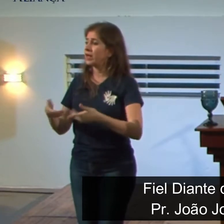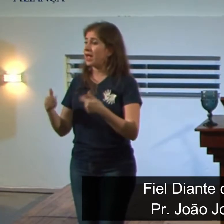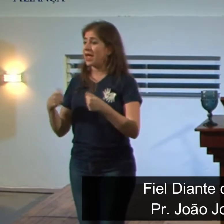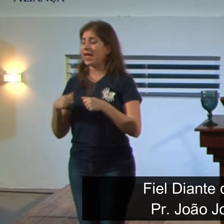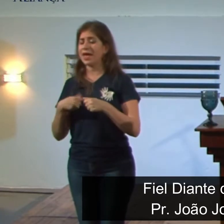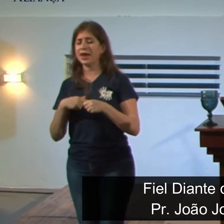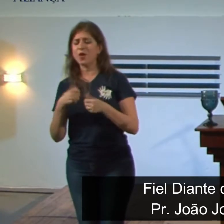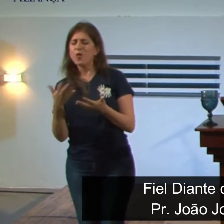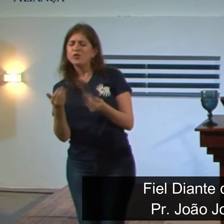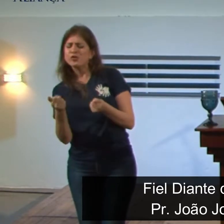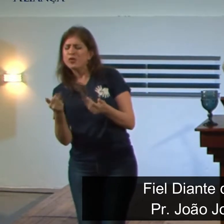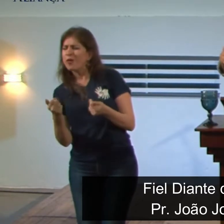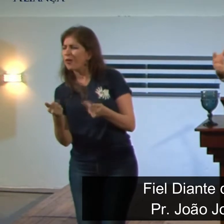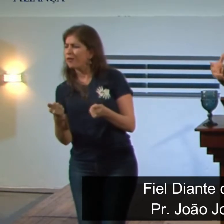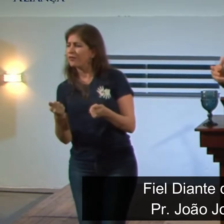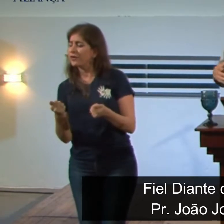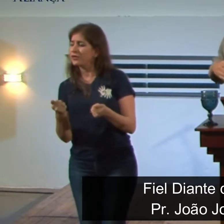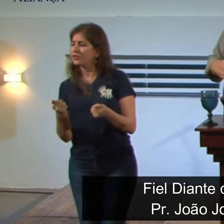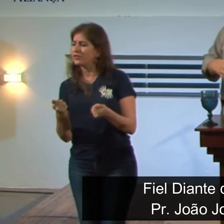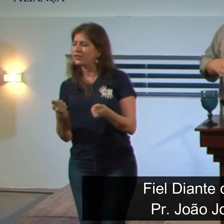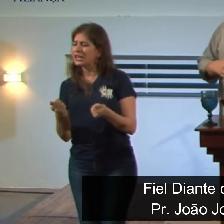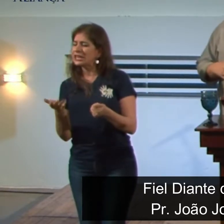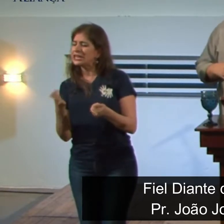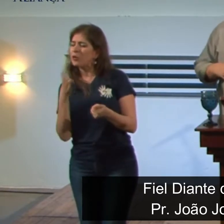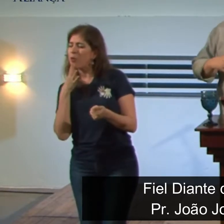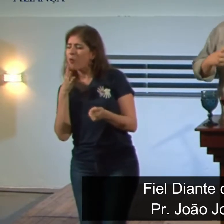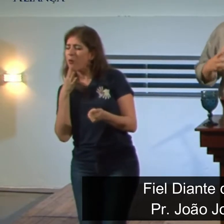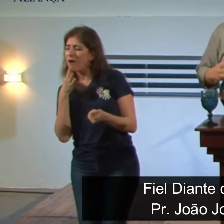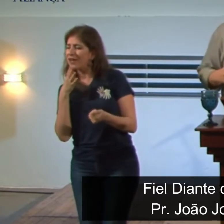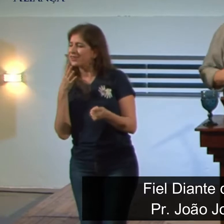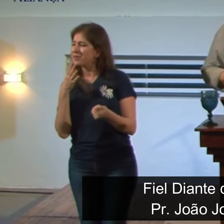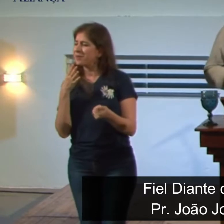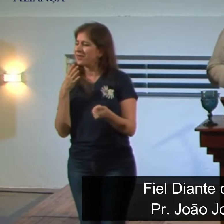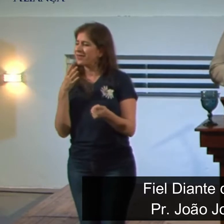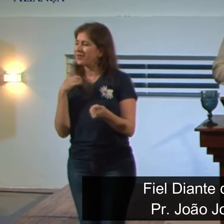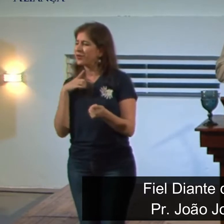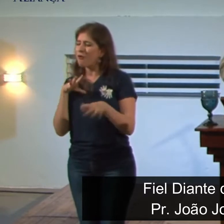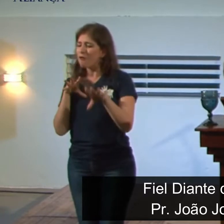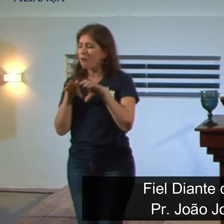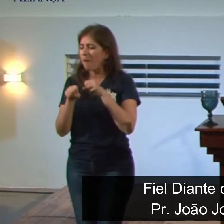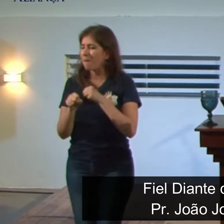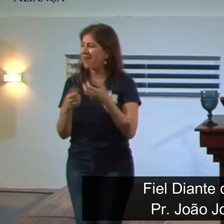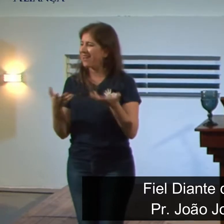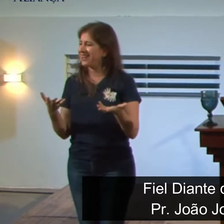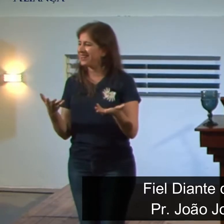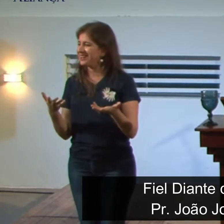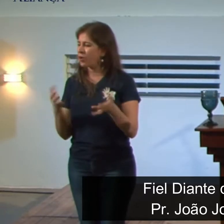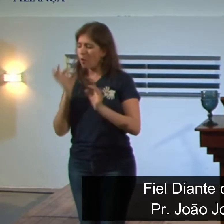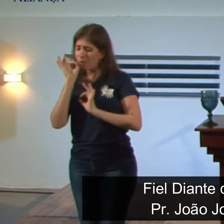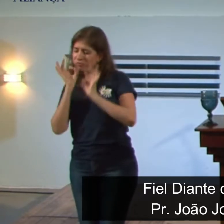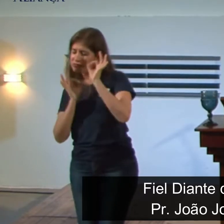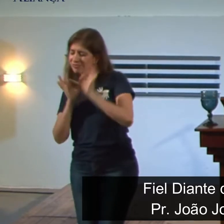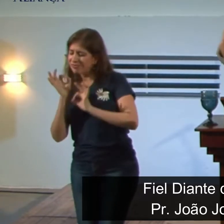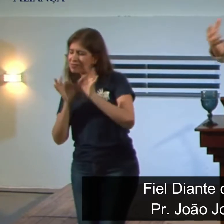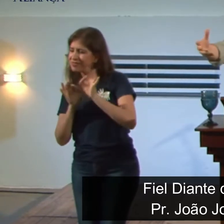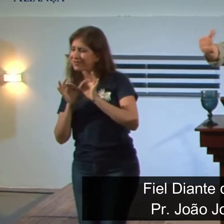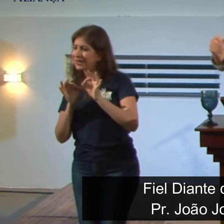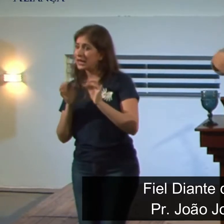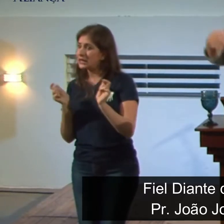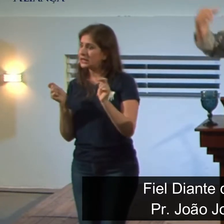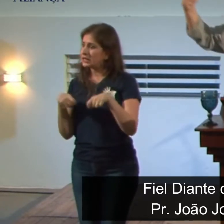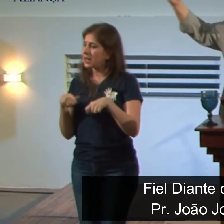trato. Eram jovens que tinham habilidades, eram jovens bem formados, jovens que estavam preparados para estar numa